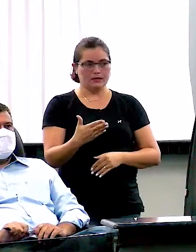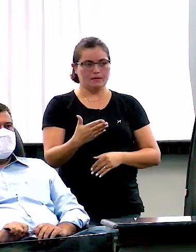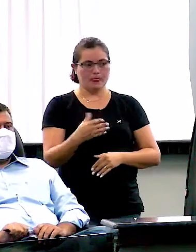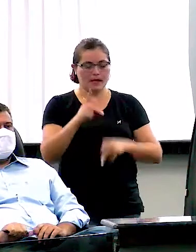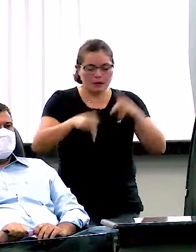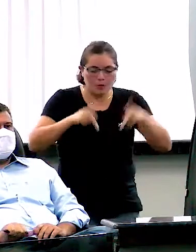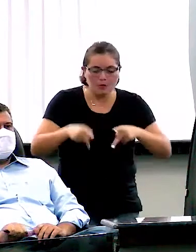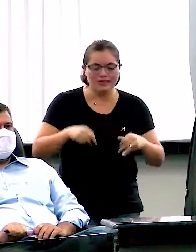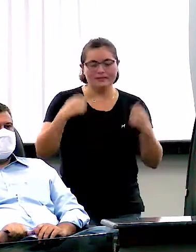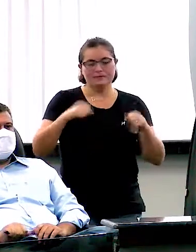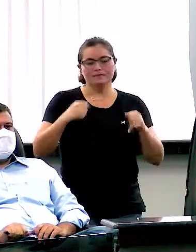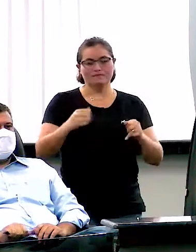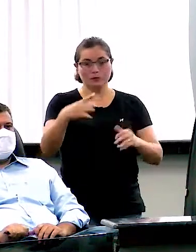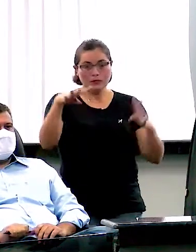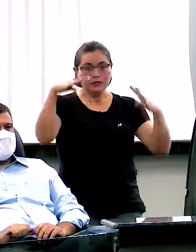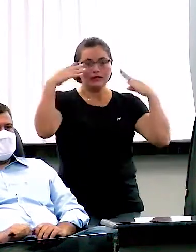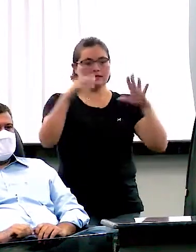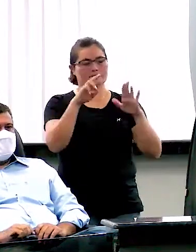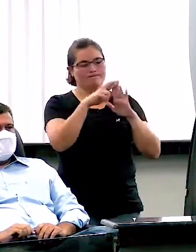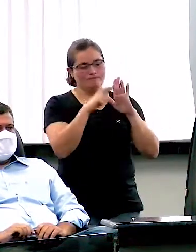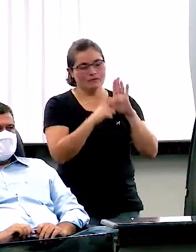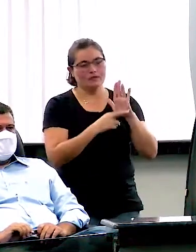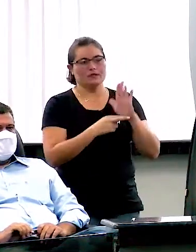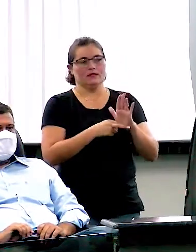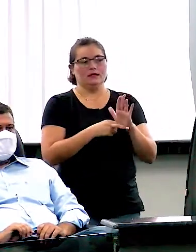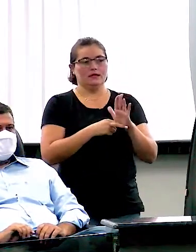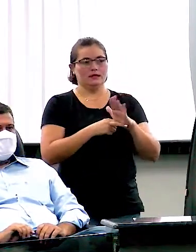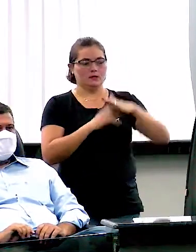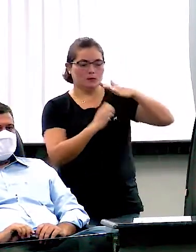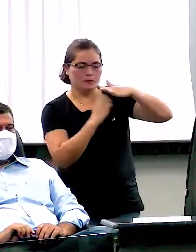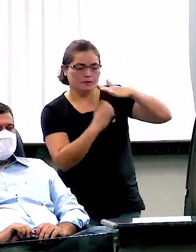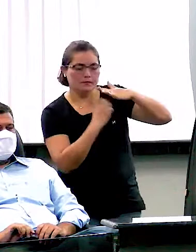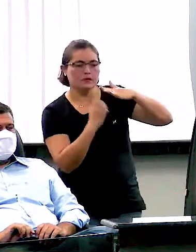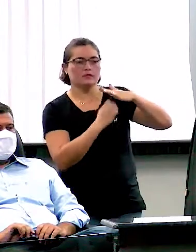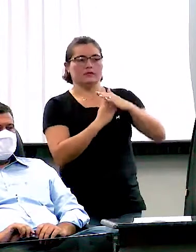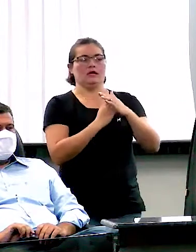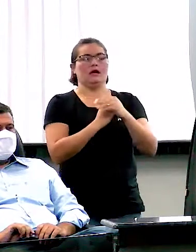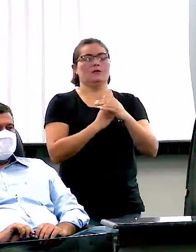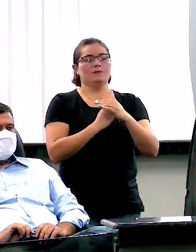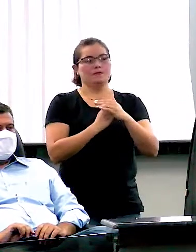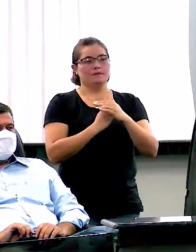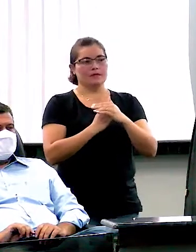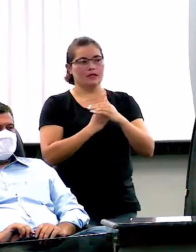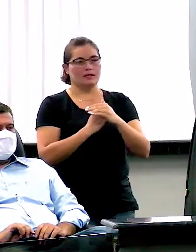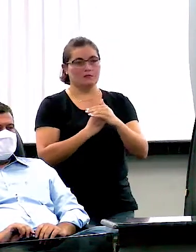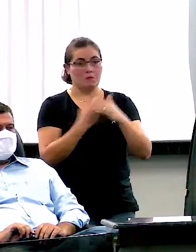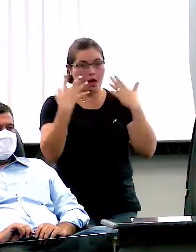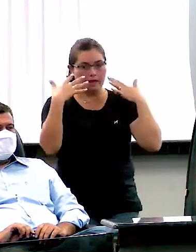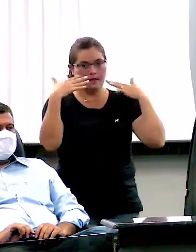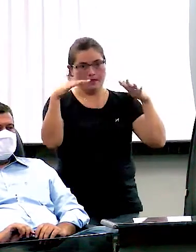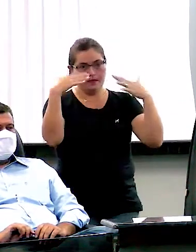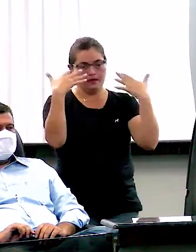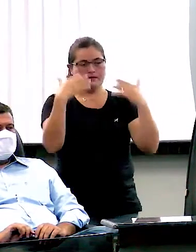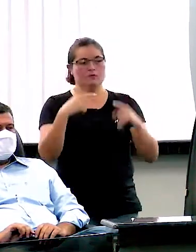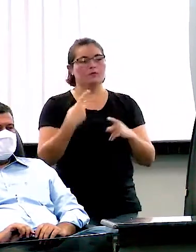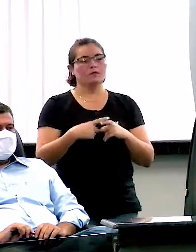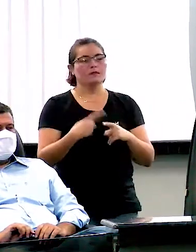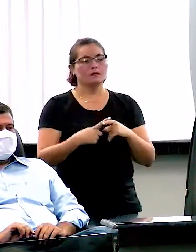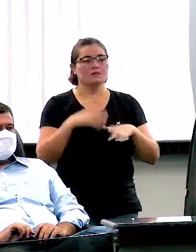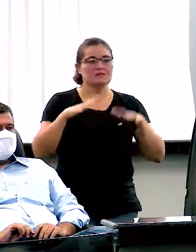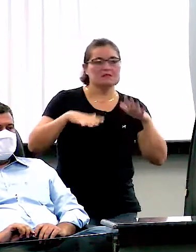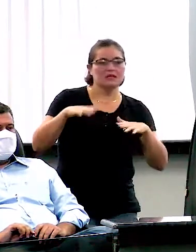comércio, o empresário em geral. Por quê? Porque se ele tem um funcionário que, de repente, se